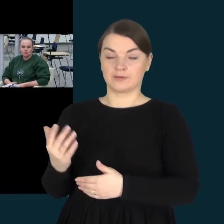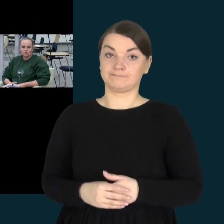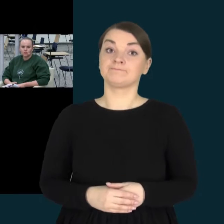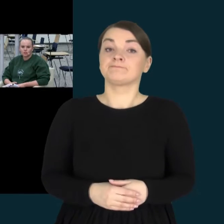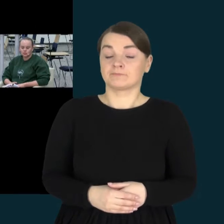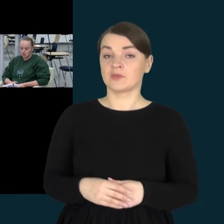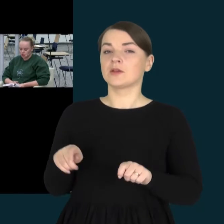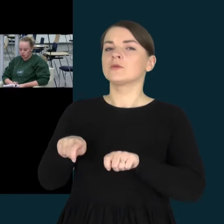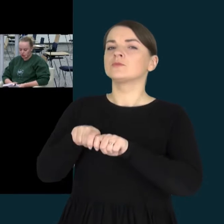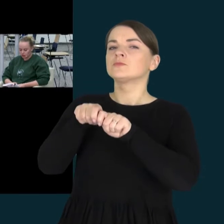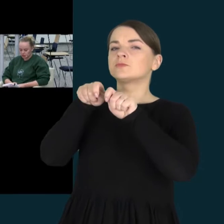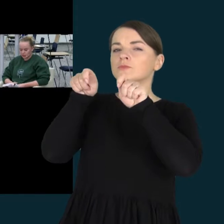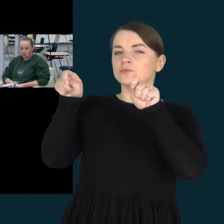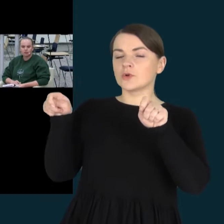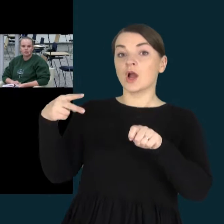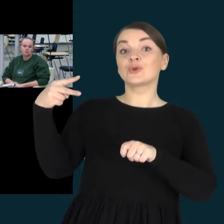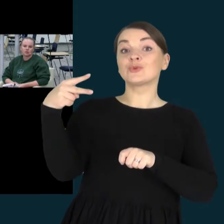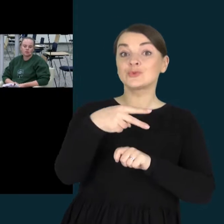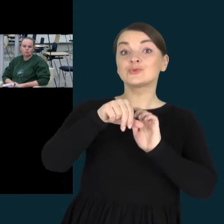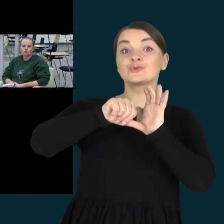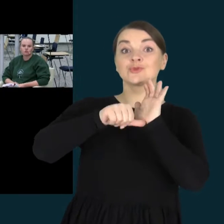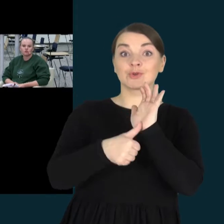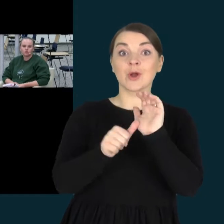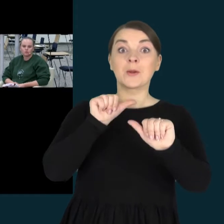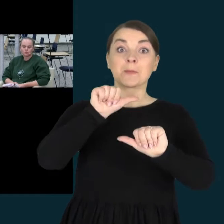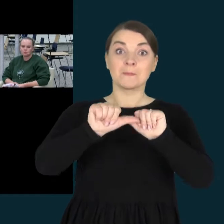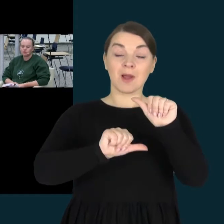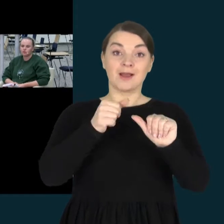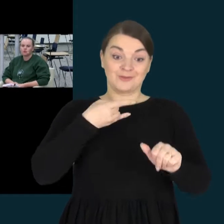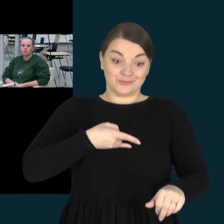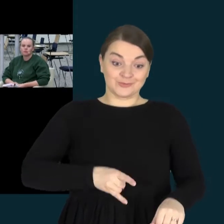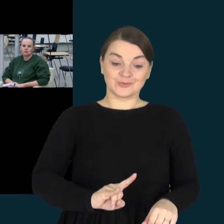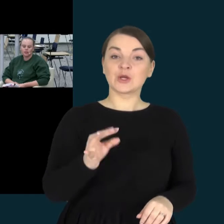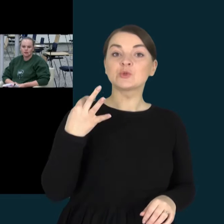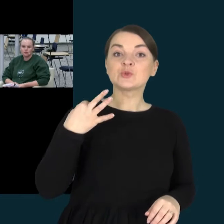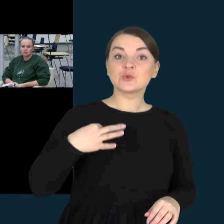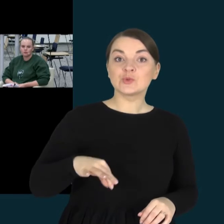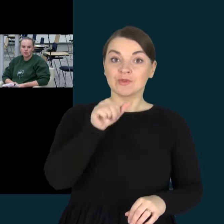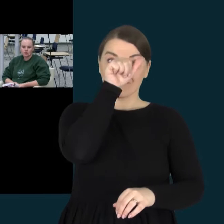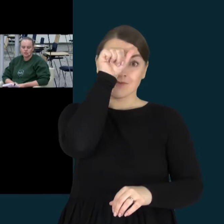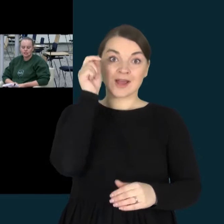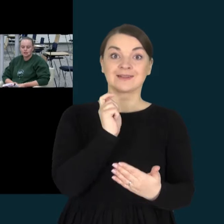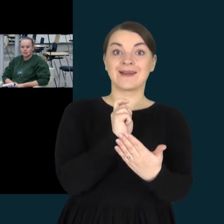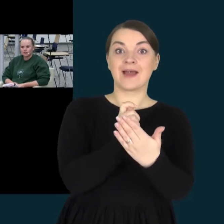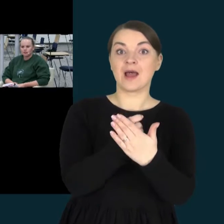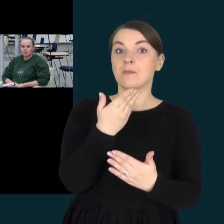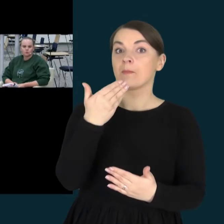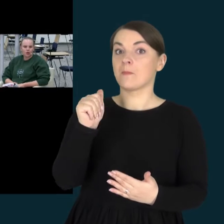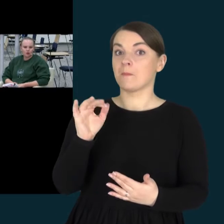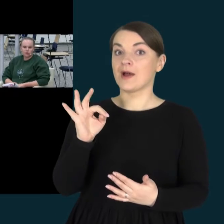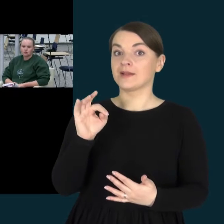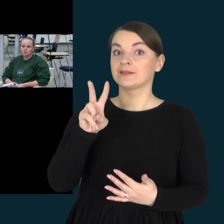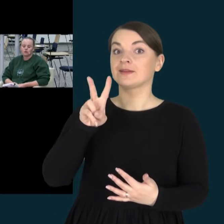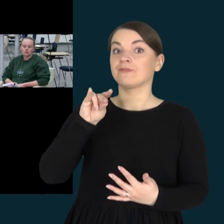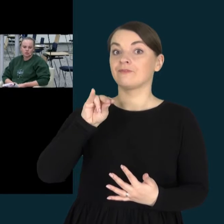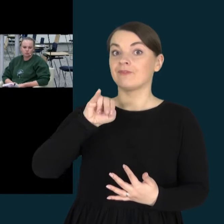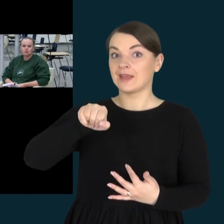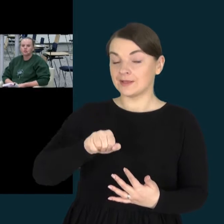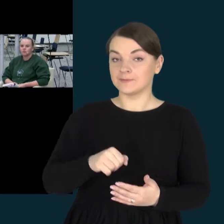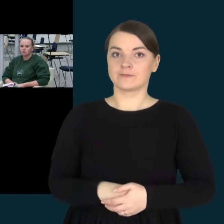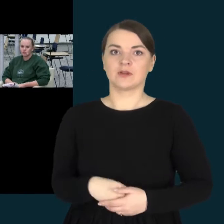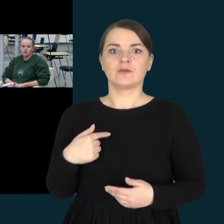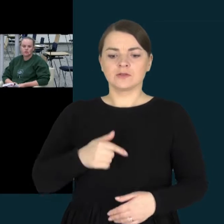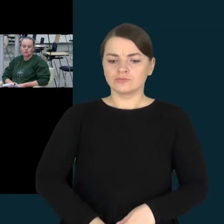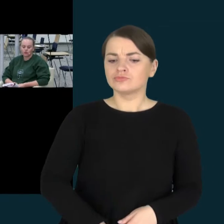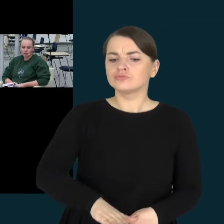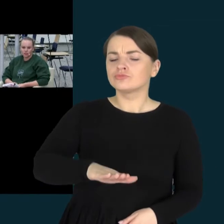tokia, 2016 metais man gimė sunus, pavadinau jį Matvej, Matvejus. Jis augo nuostabus,